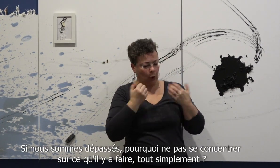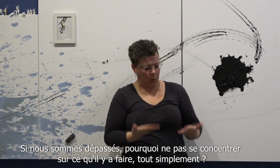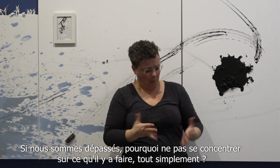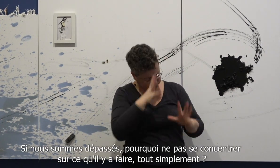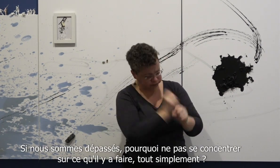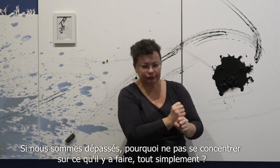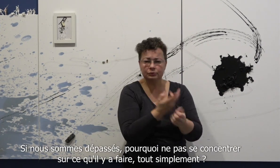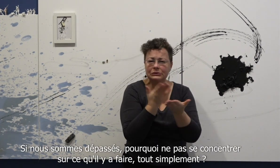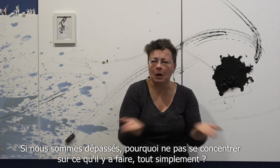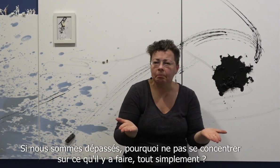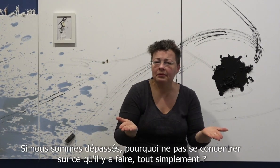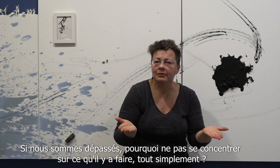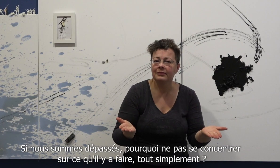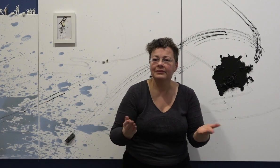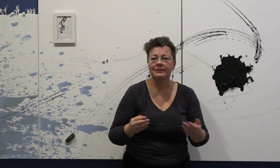ce qu'il y a à faire, tout simplement ?